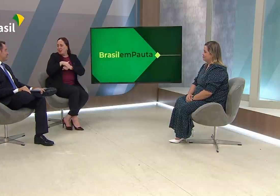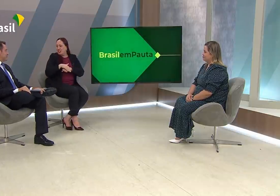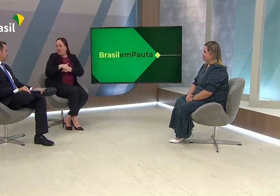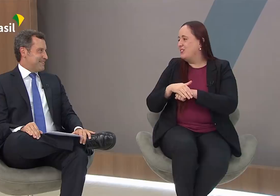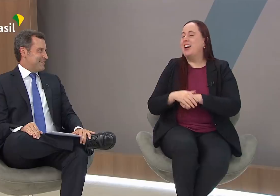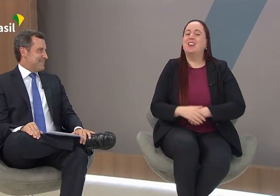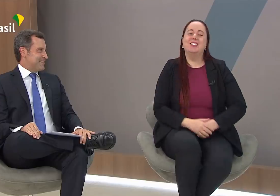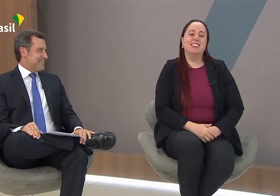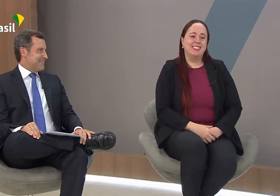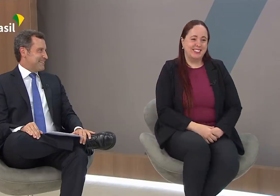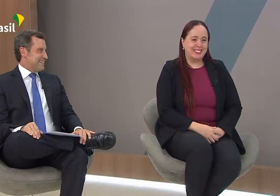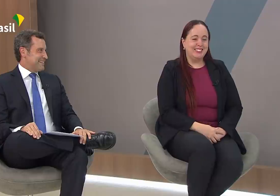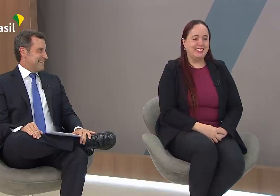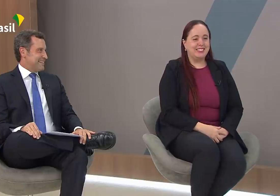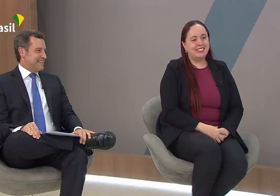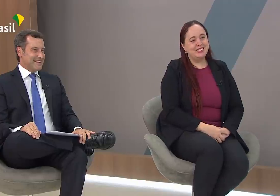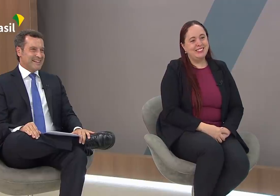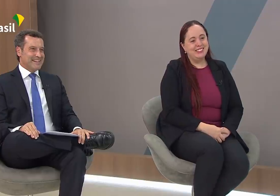Boa noite, Paulo.